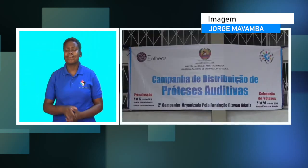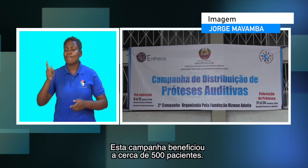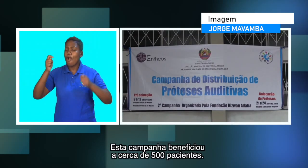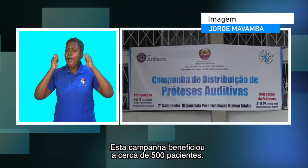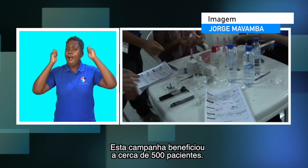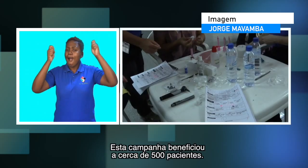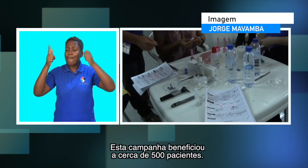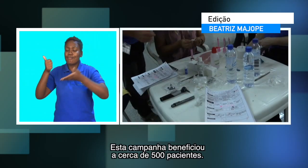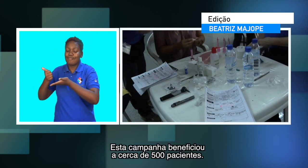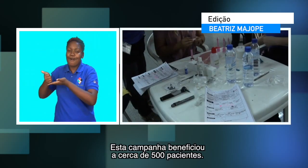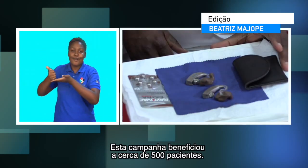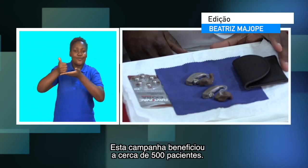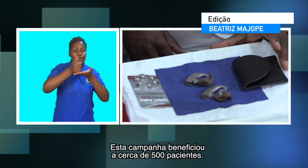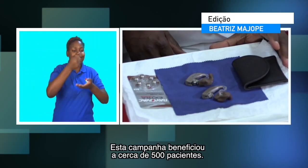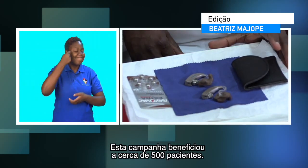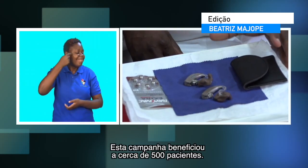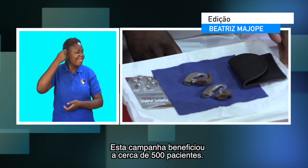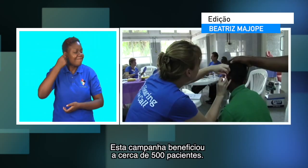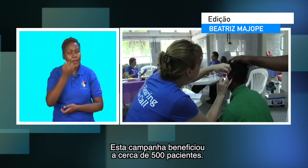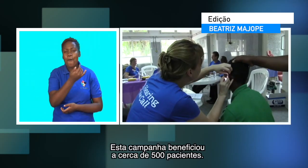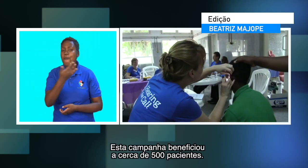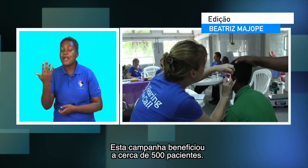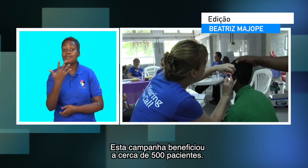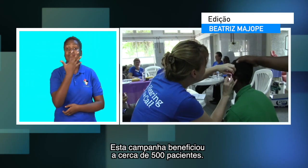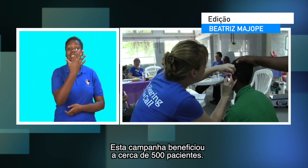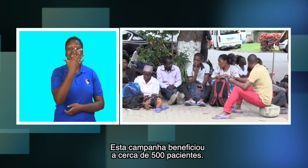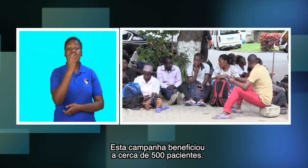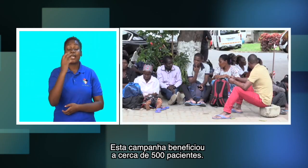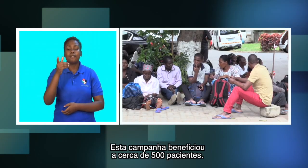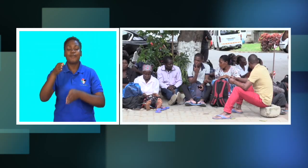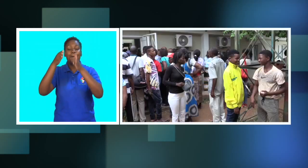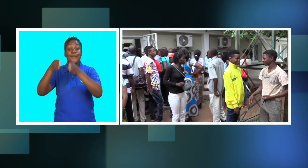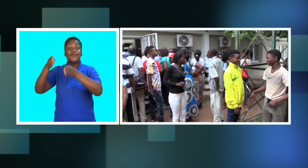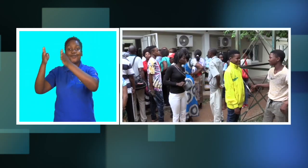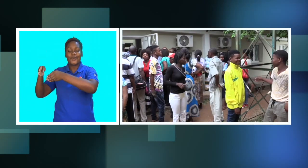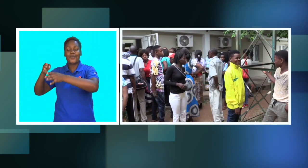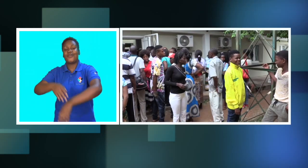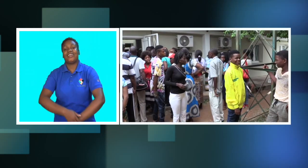Esta campanha beneficiou a cerca de 500 pacientes.